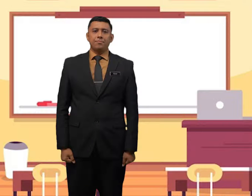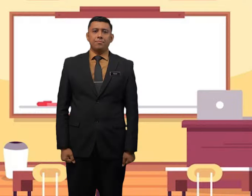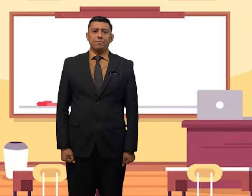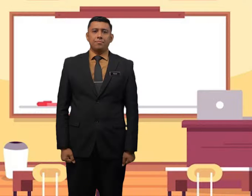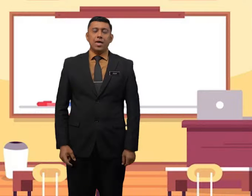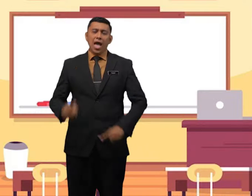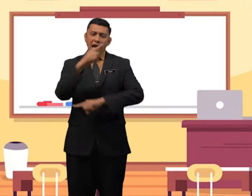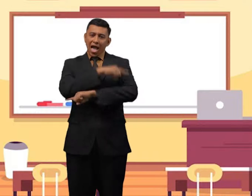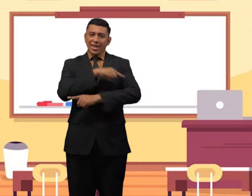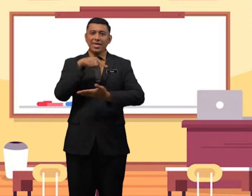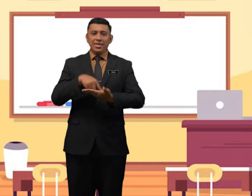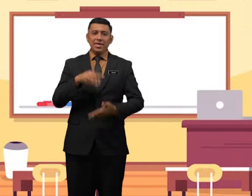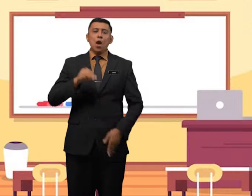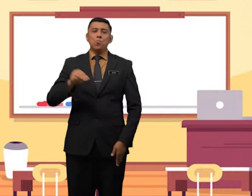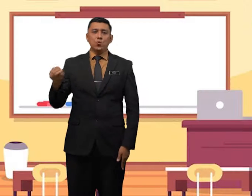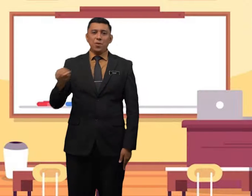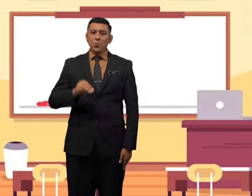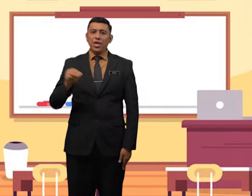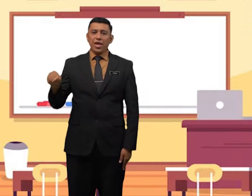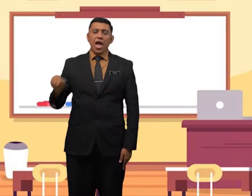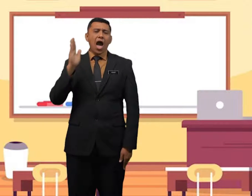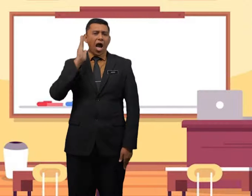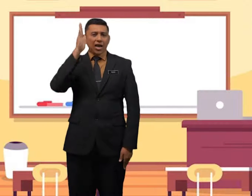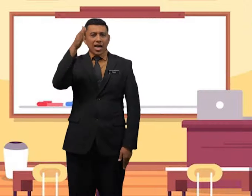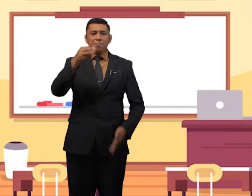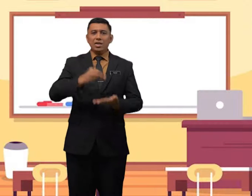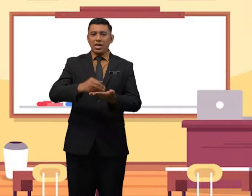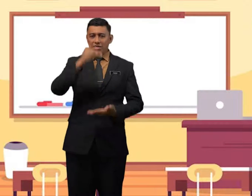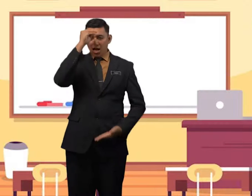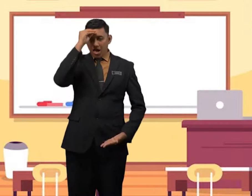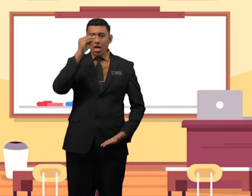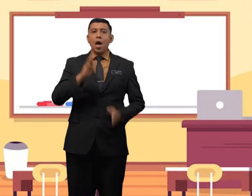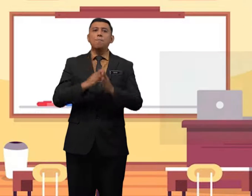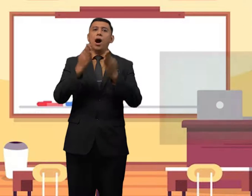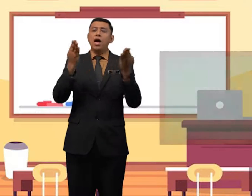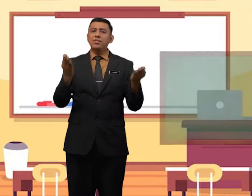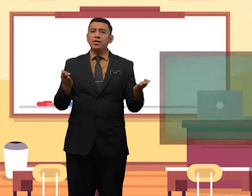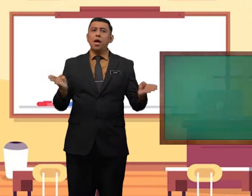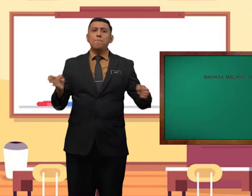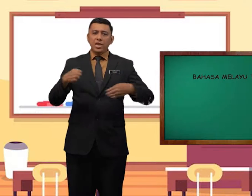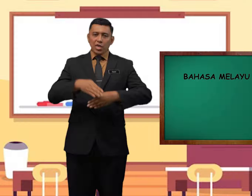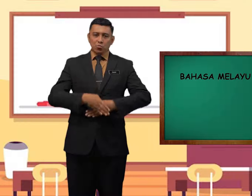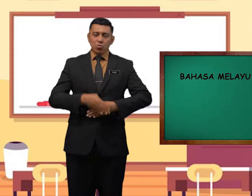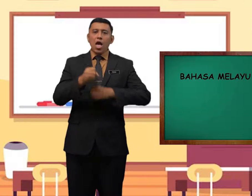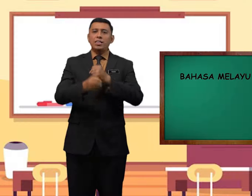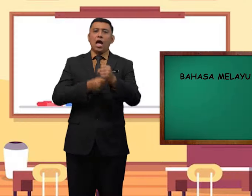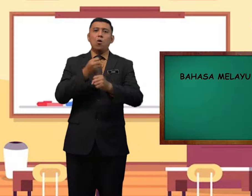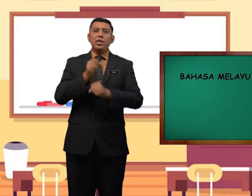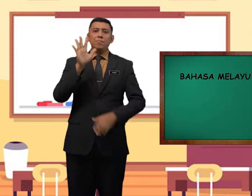Hari ini murid-murid akan belajar Bahasa Melayu Tahun 5